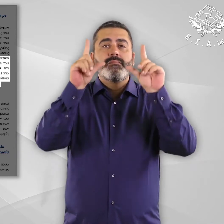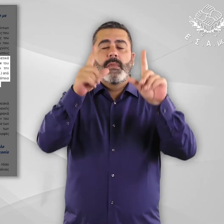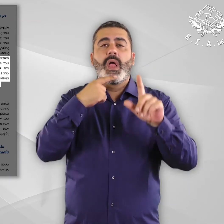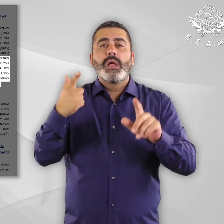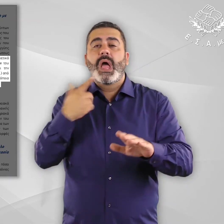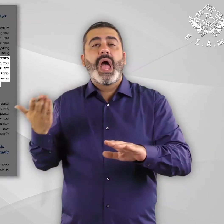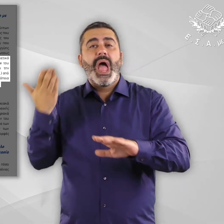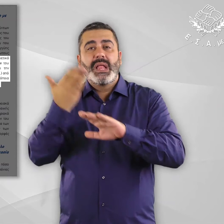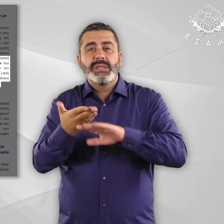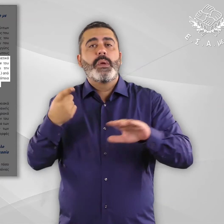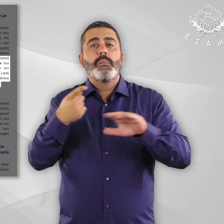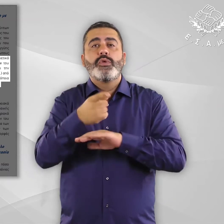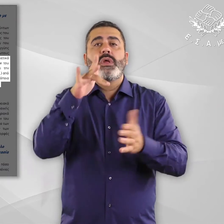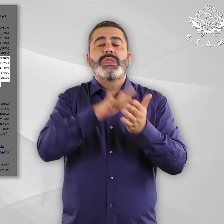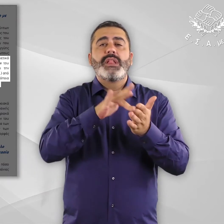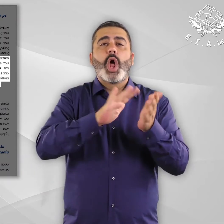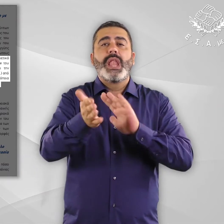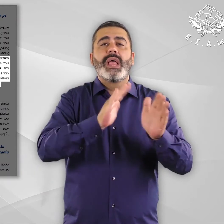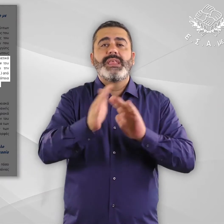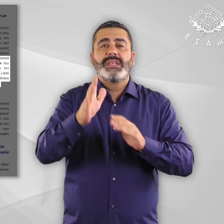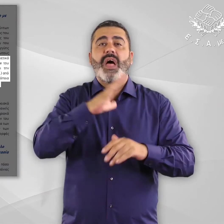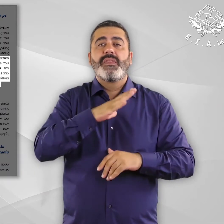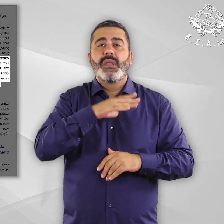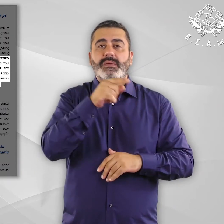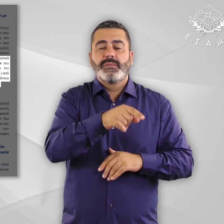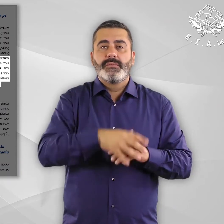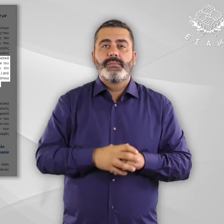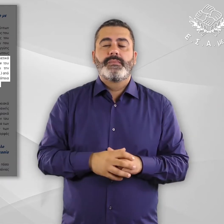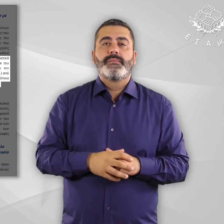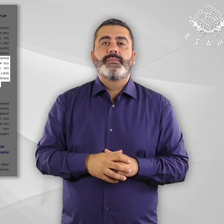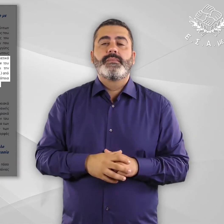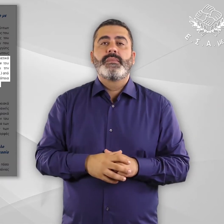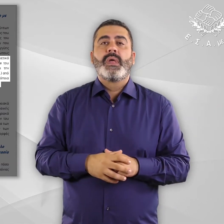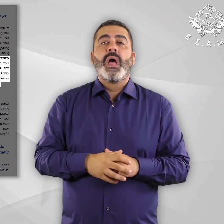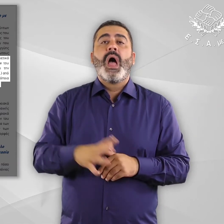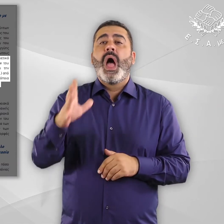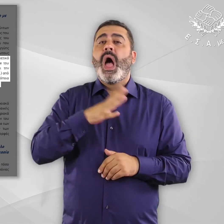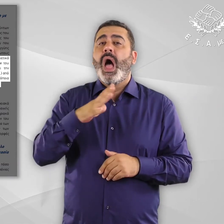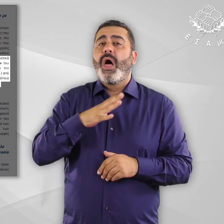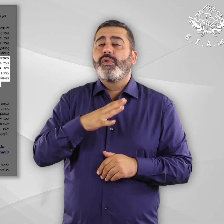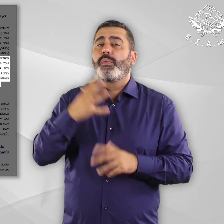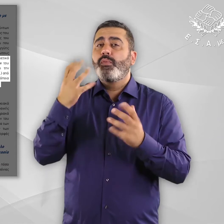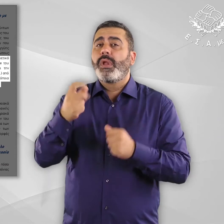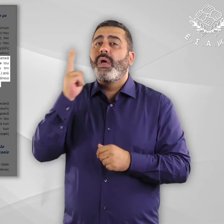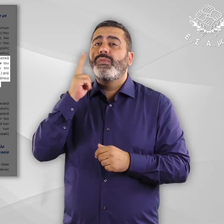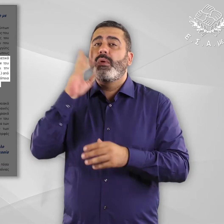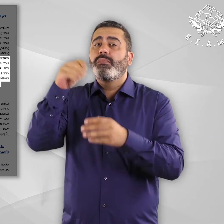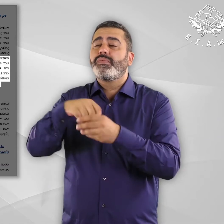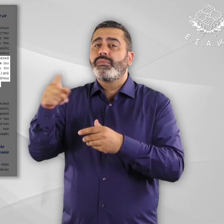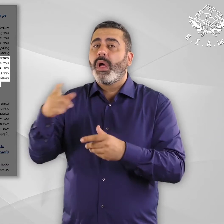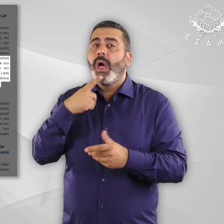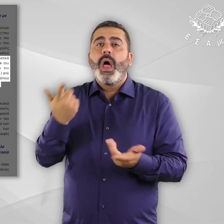Πολιτικής και παρουσιάζει την υποβολή αιτήματος στο Κέντρο Αλληλεγγύης Αθήνας. Κύριοι και κύριοι, από πρόσωπα που ανήκουν σε